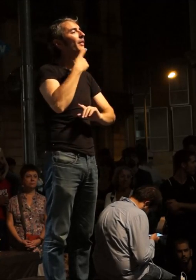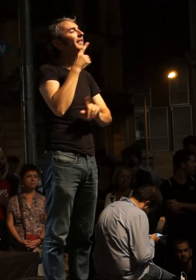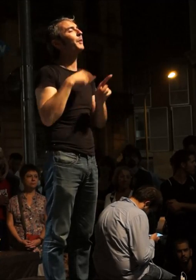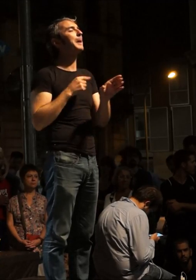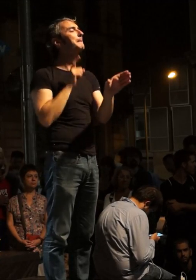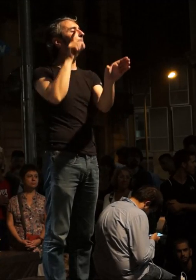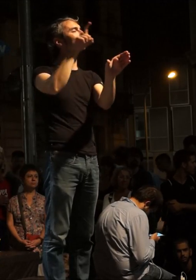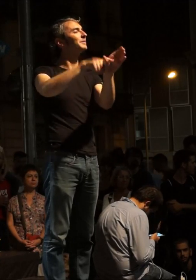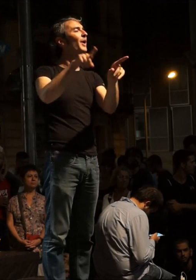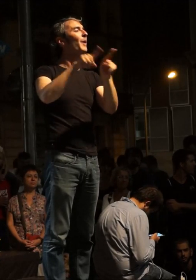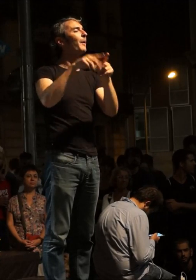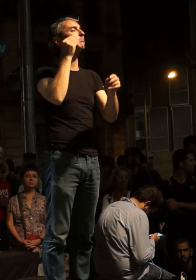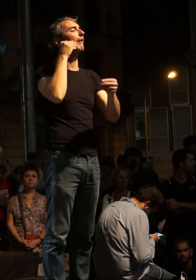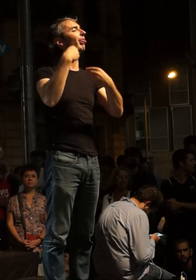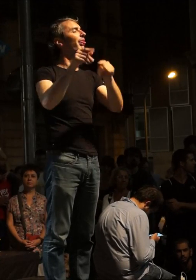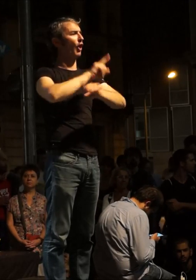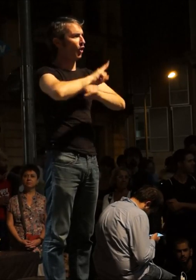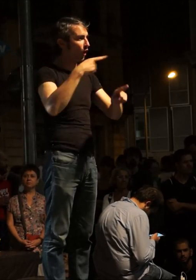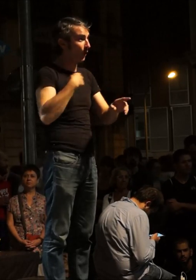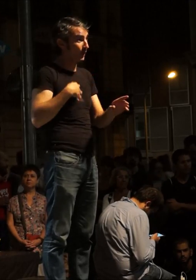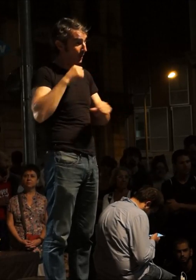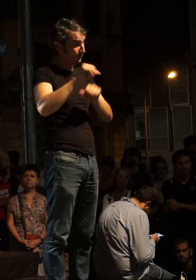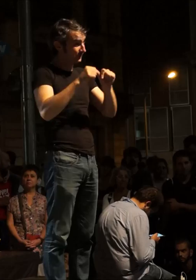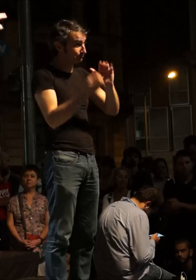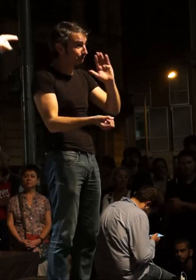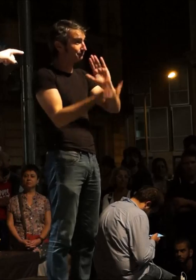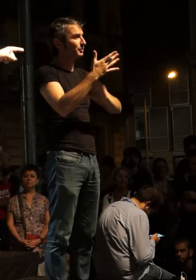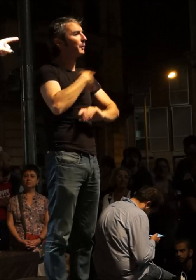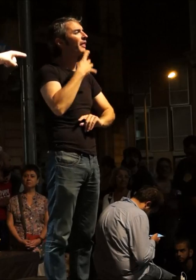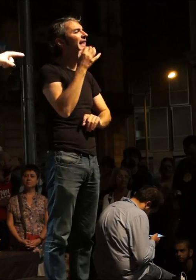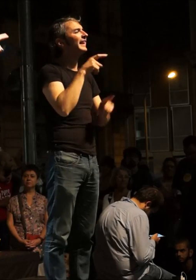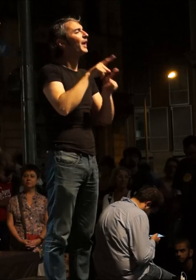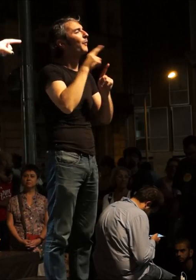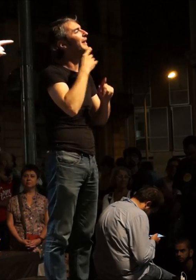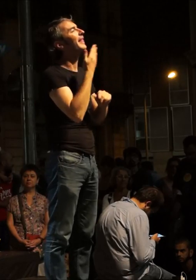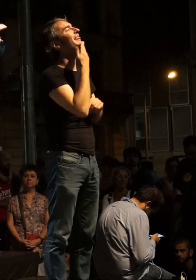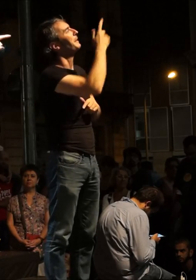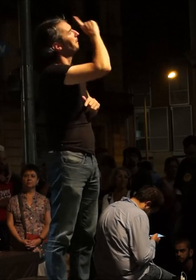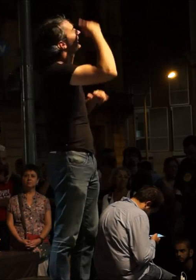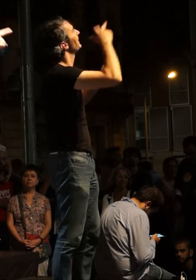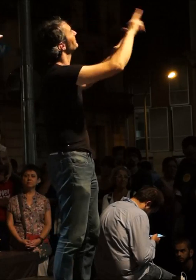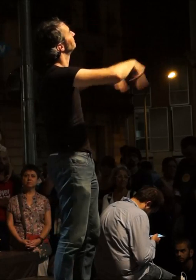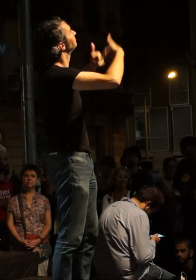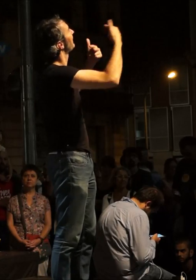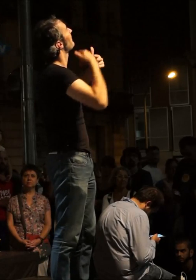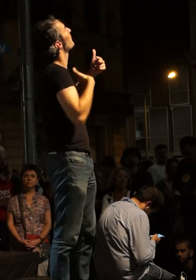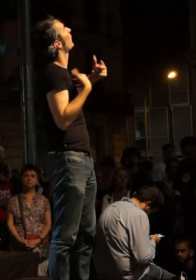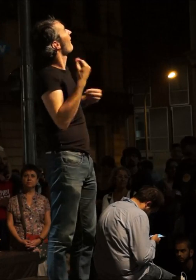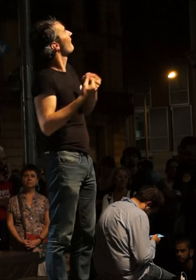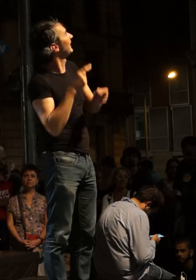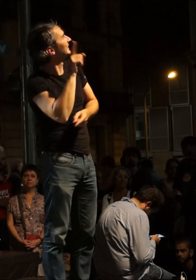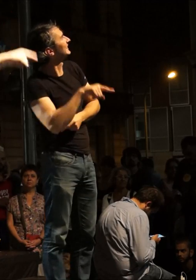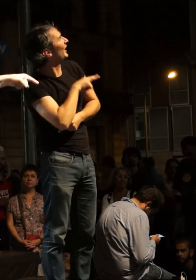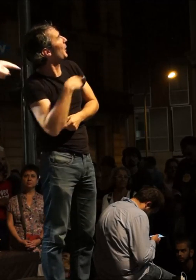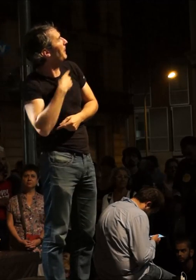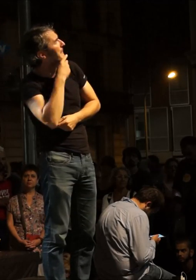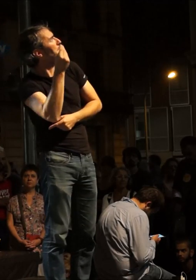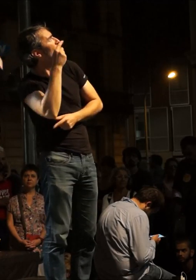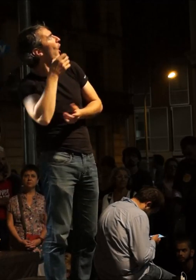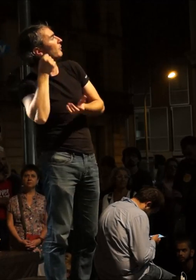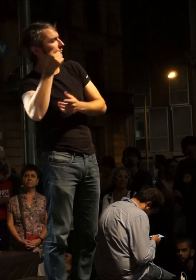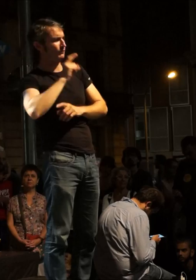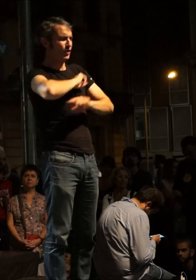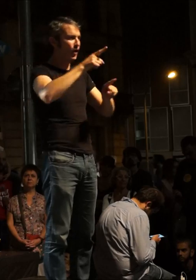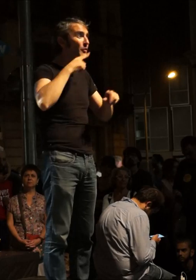participació de cartró pedra. Un procés constituent no és demanar permís a Madrid per a veure si es deixa gestionar millor el capitalisme.